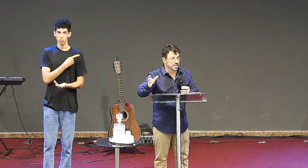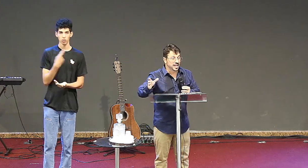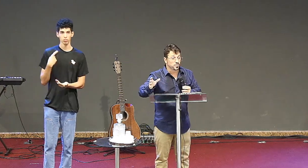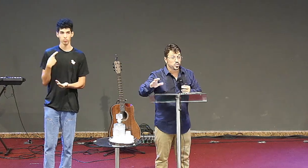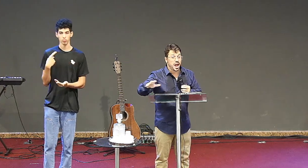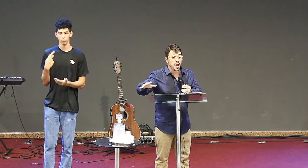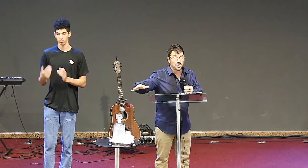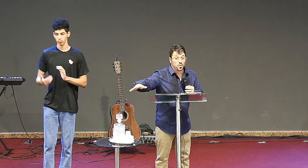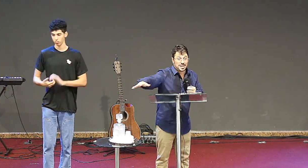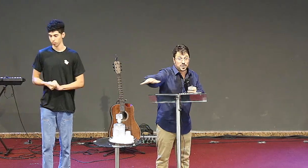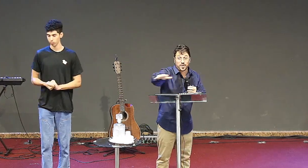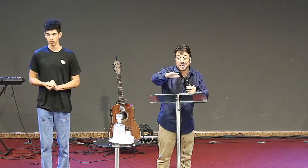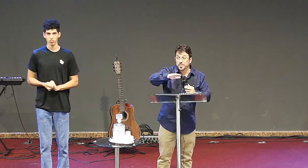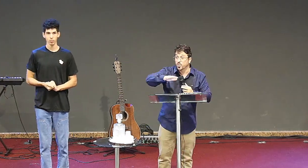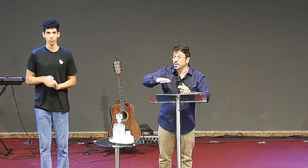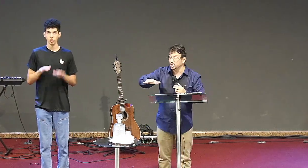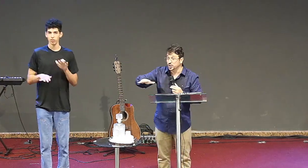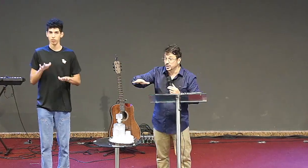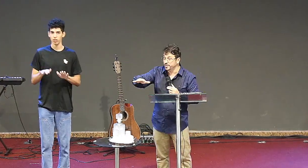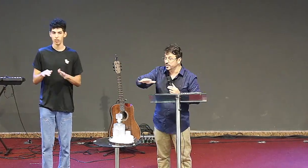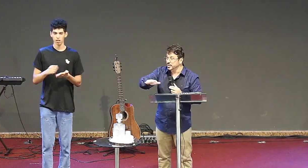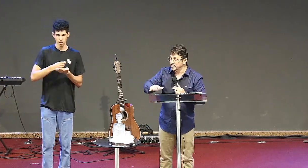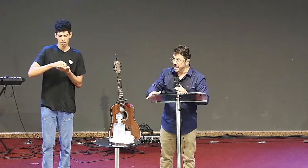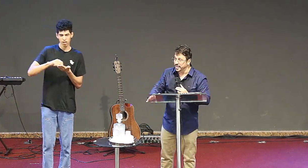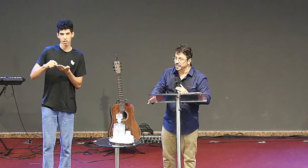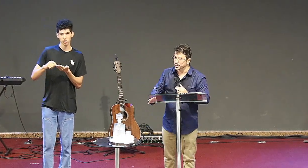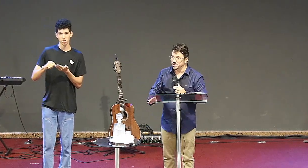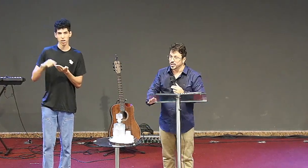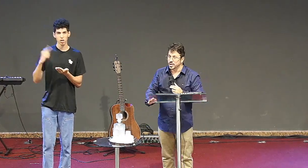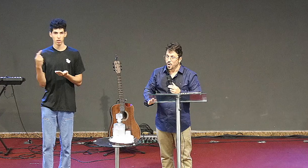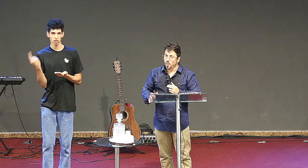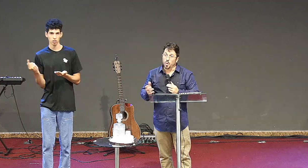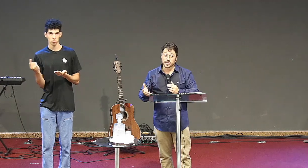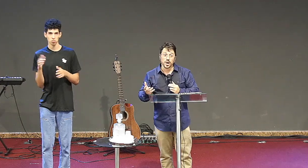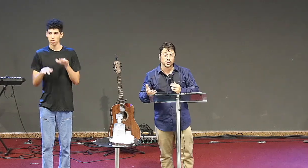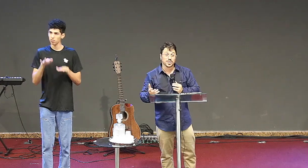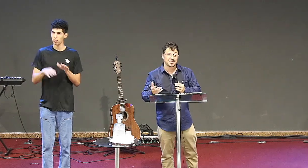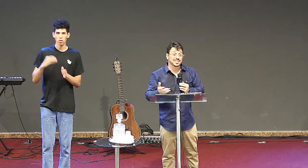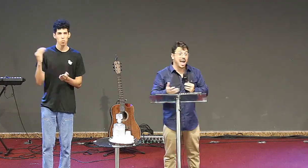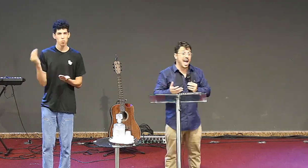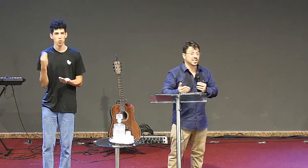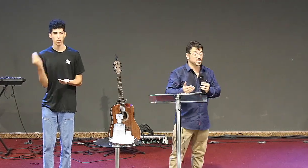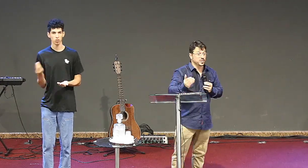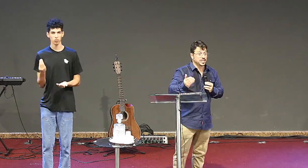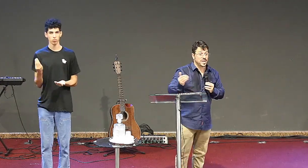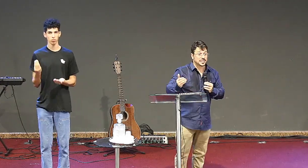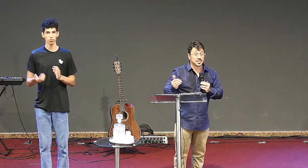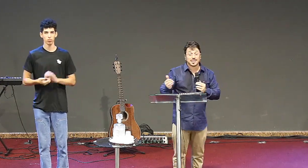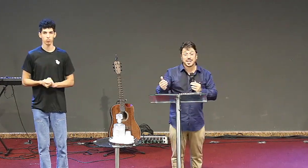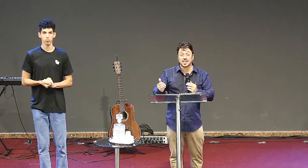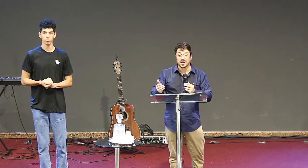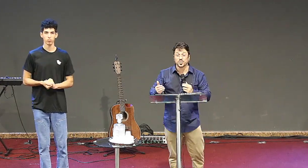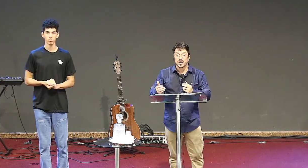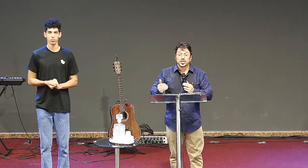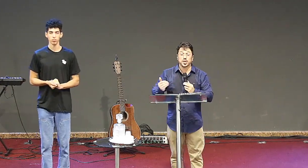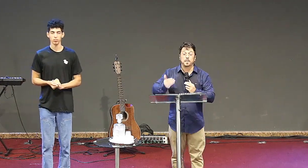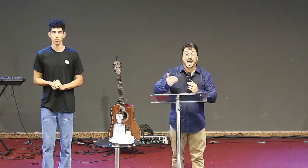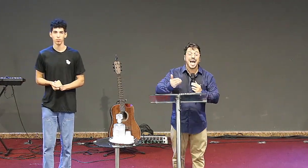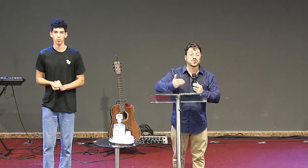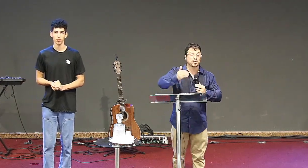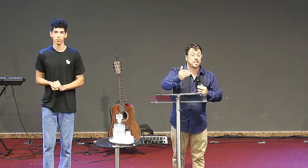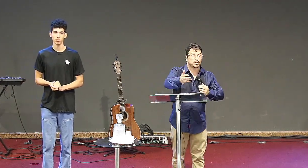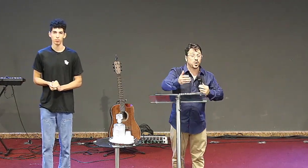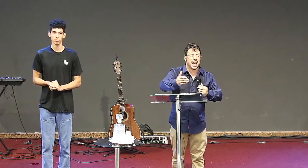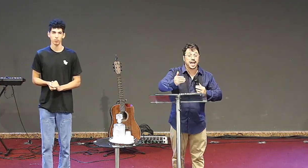tem momentos que está no plural, ele começa a falar para o coletivo da igreja. O conteúdo das cartas, muitas vezes, está tratando de